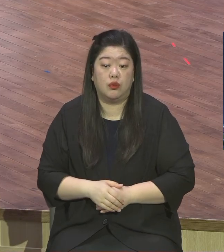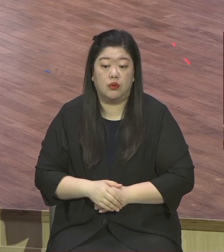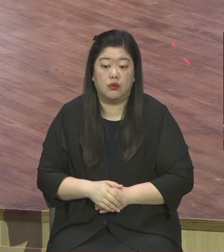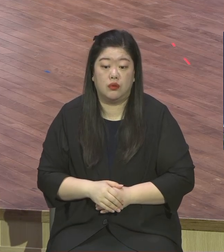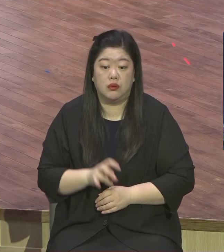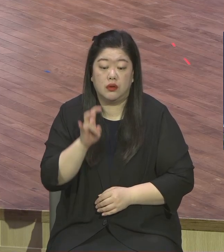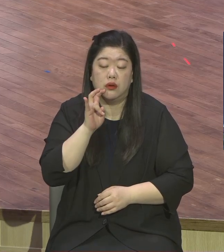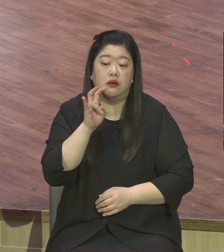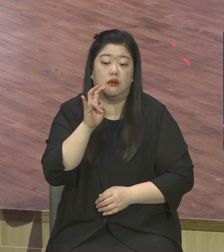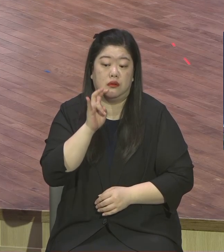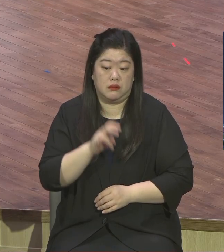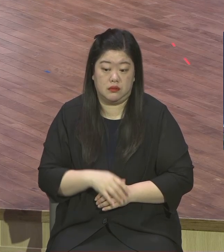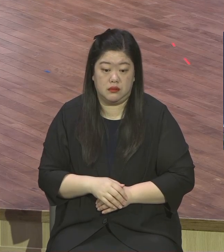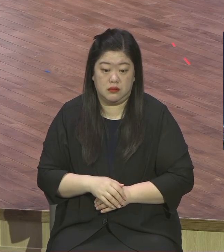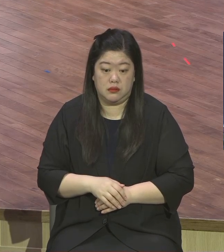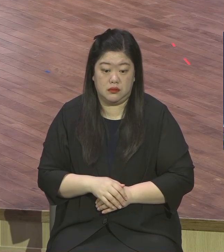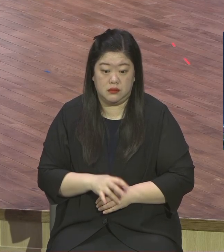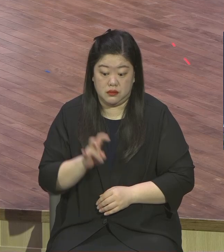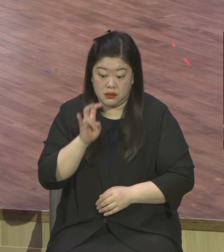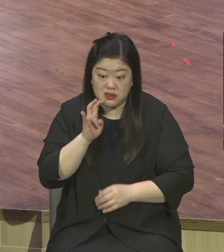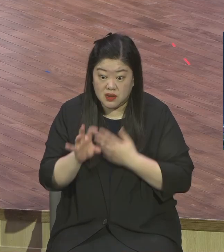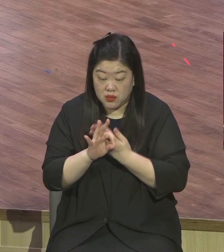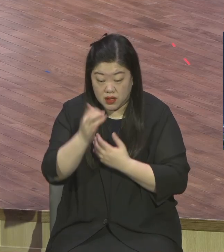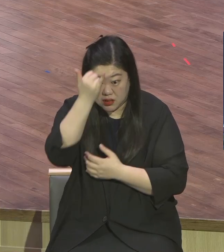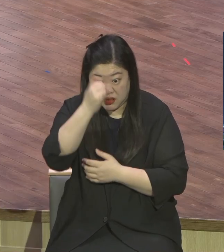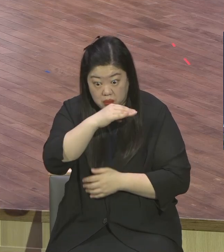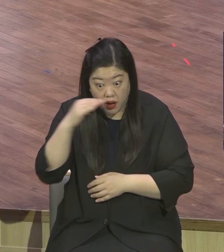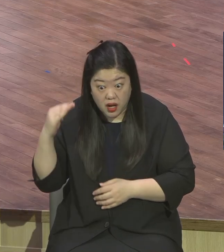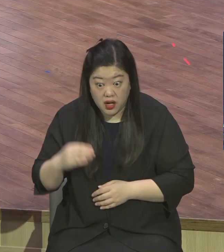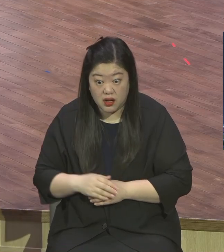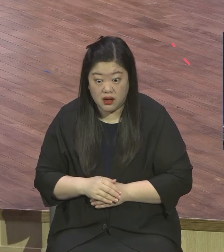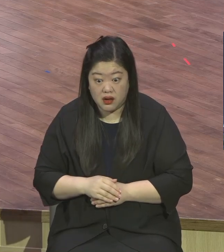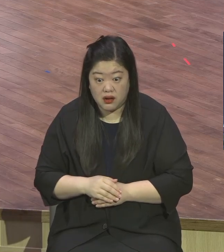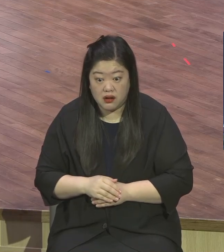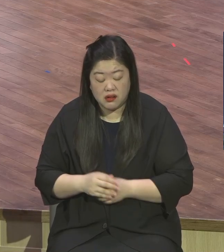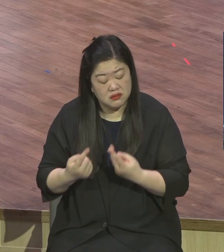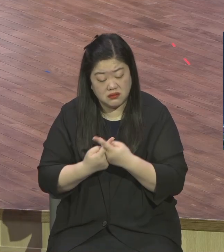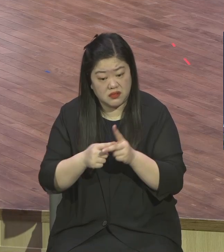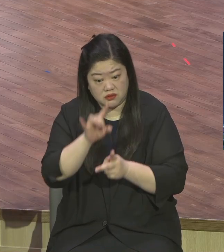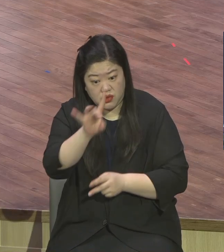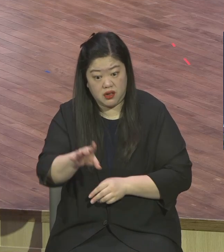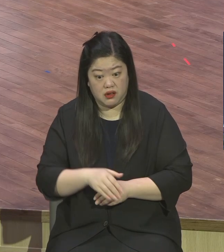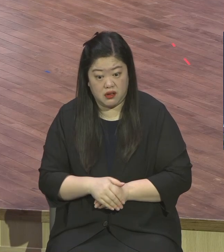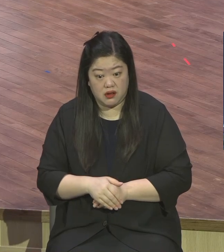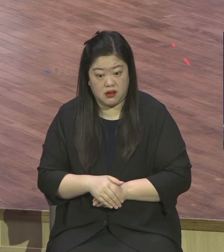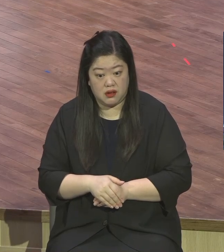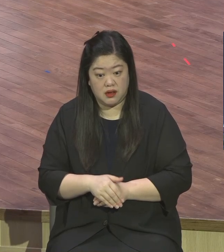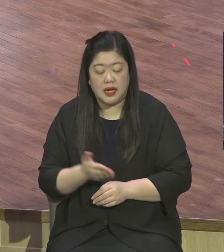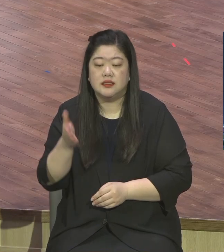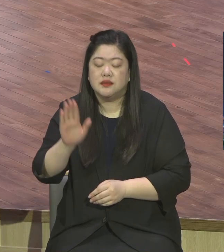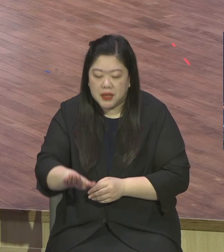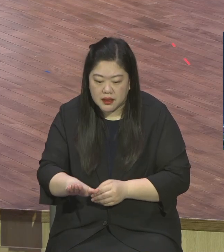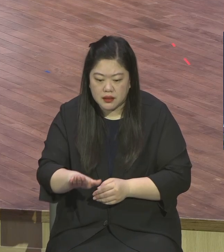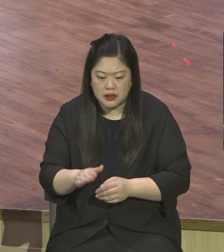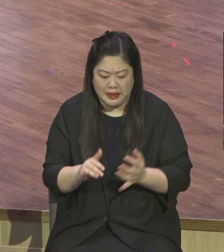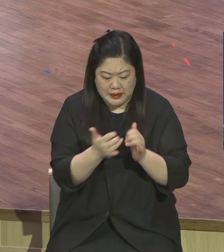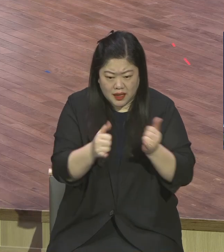도덕윤리적으로 따지면요 성경에 문제 많아요 예수 하나님이 선하다 하는 건 전혀 다른 말이에요